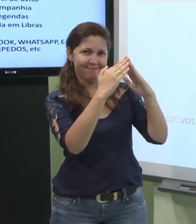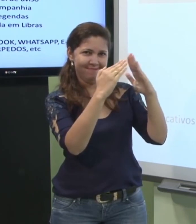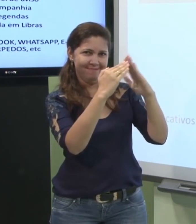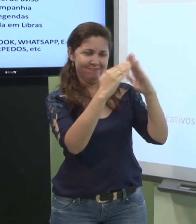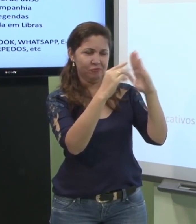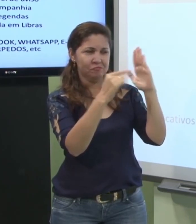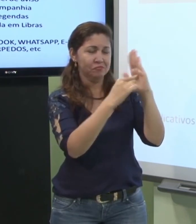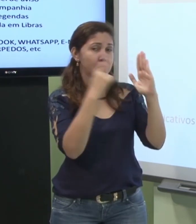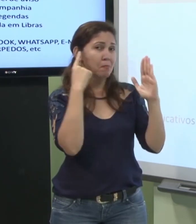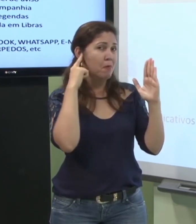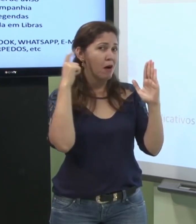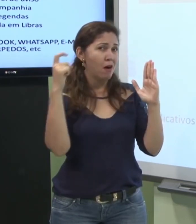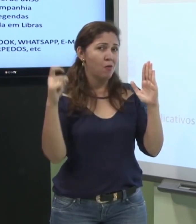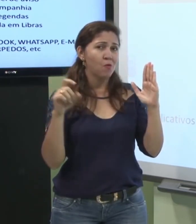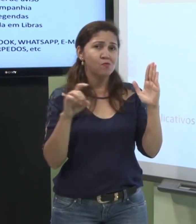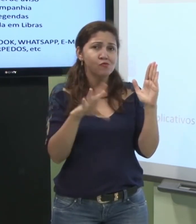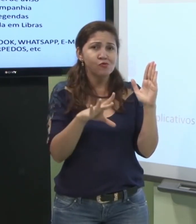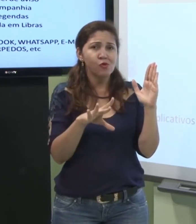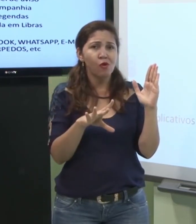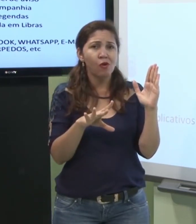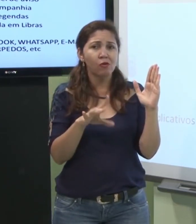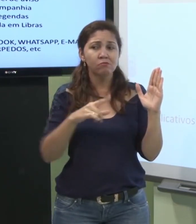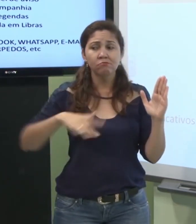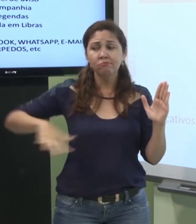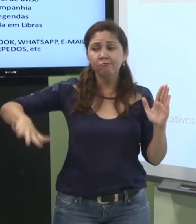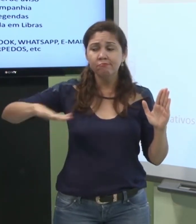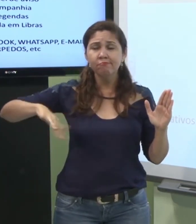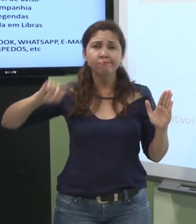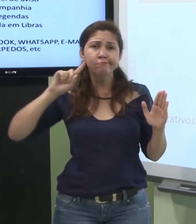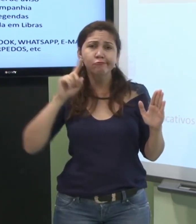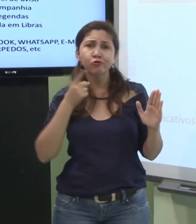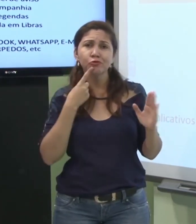a campainha só tinha o barulho e para o surdo.